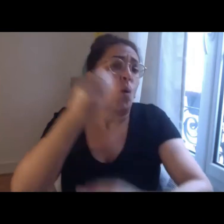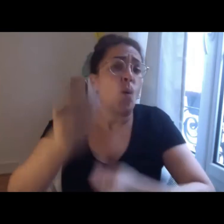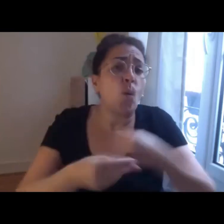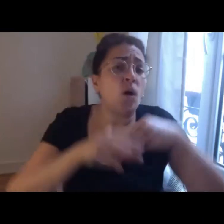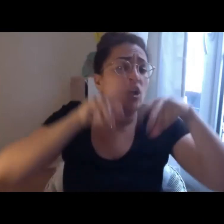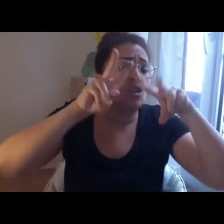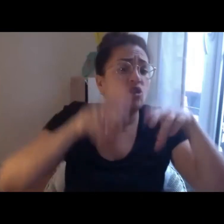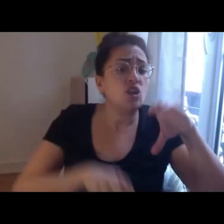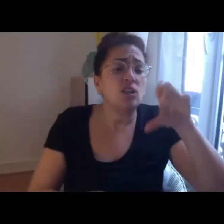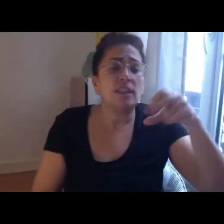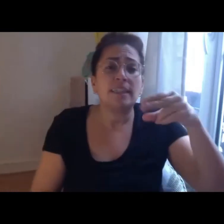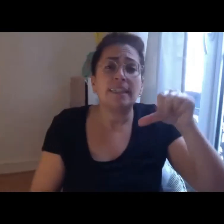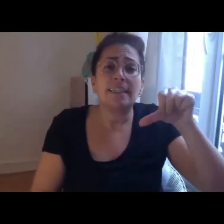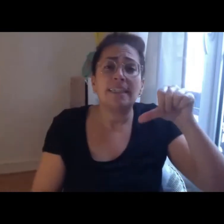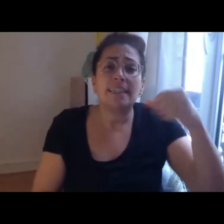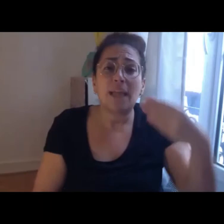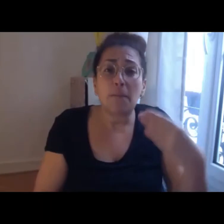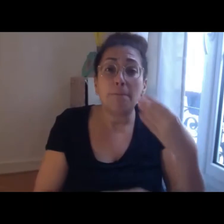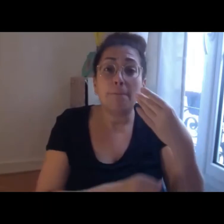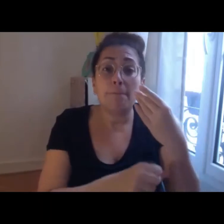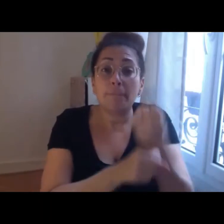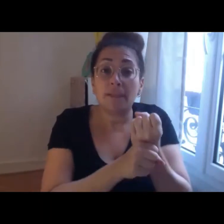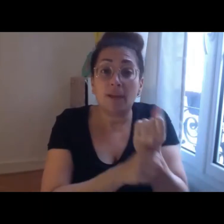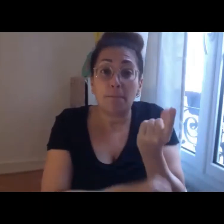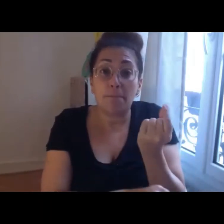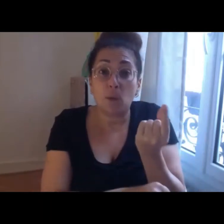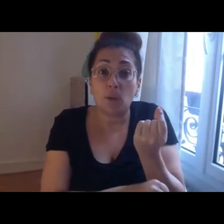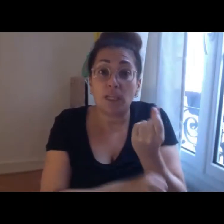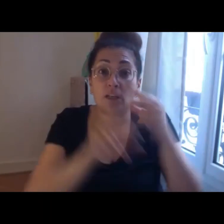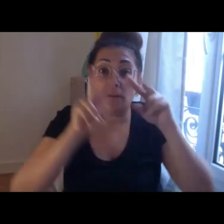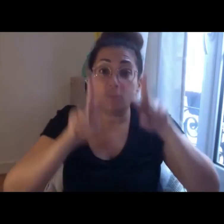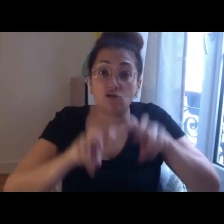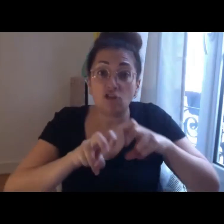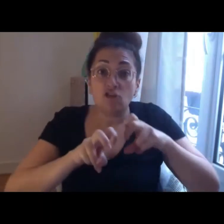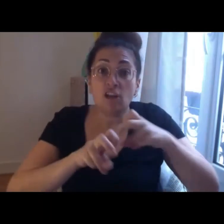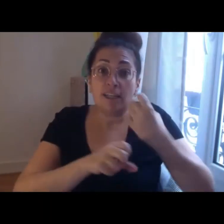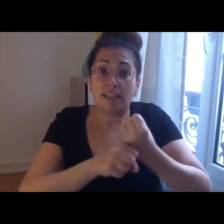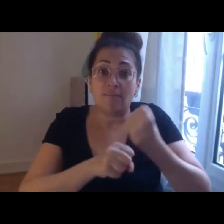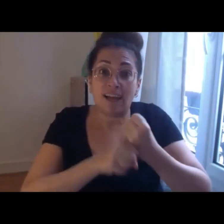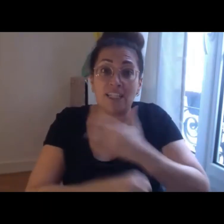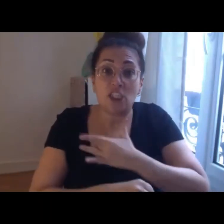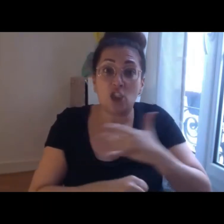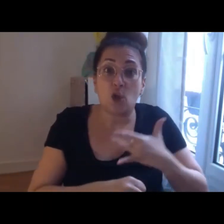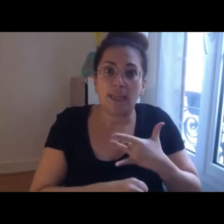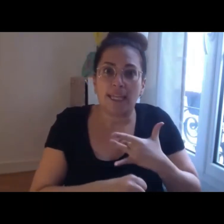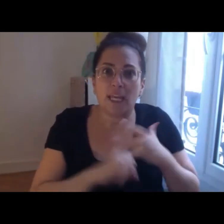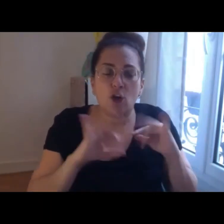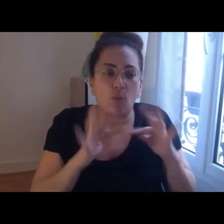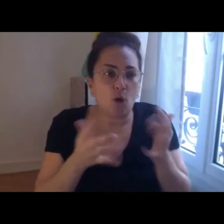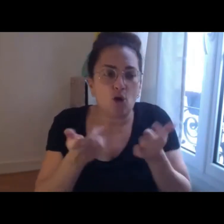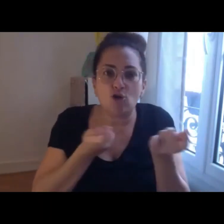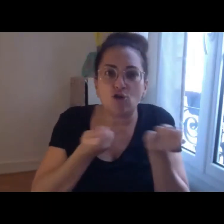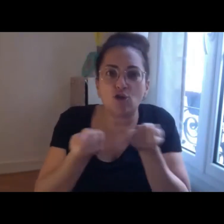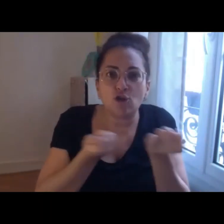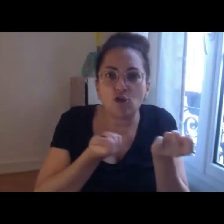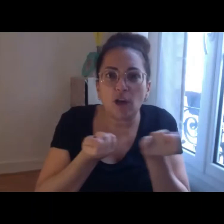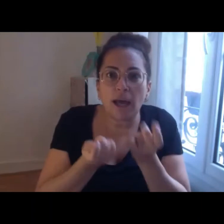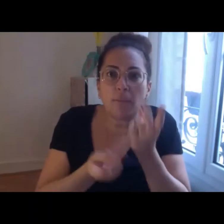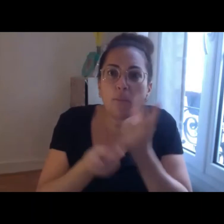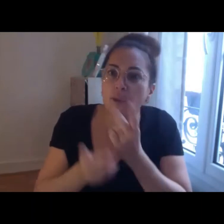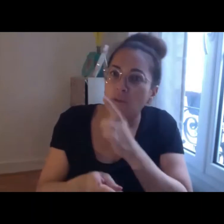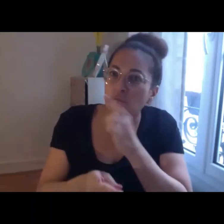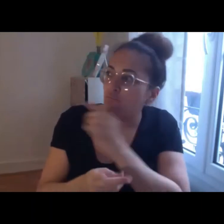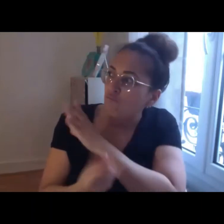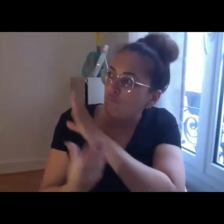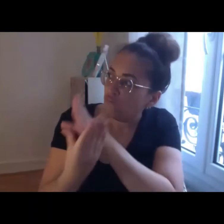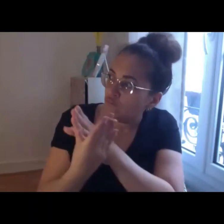demandeurs d'emploi et leurs relations à la santé on est Dominique Lullier qui est parmi nous pourrait le dire mieux que moi on est au